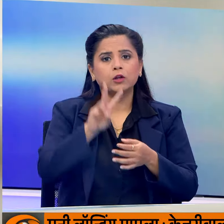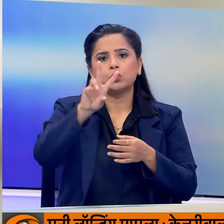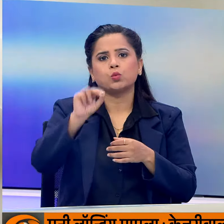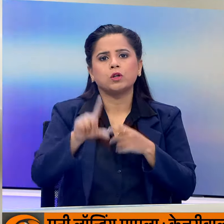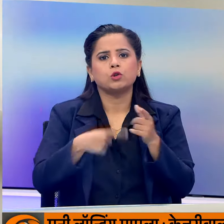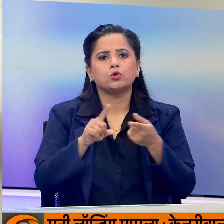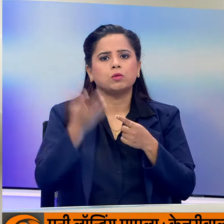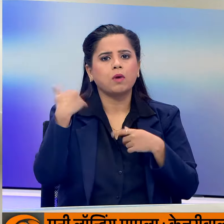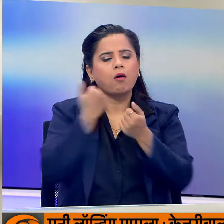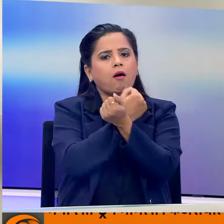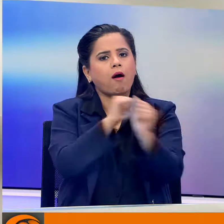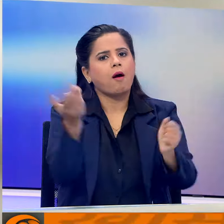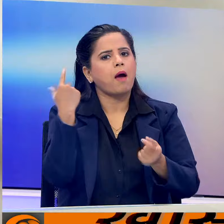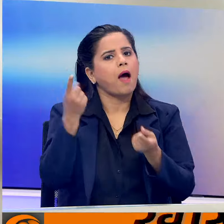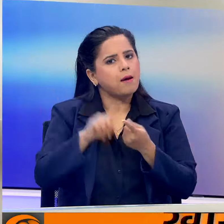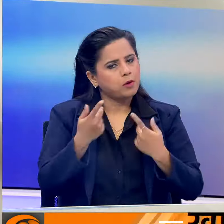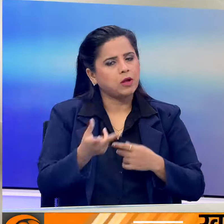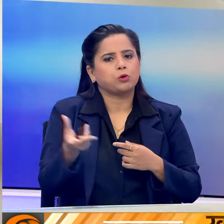उन्हें जमानत देती थी